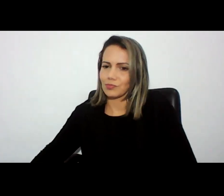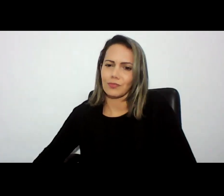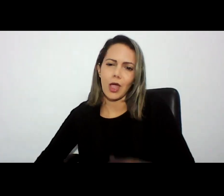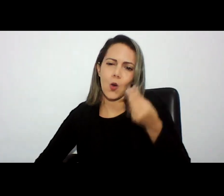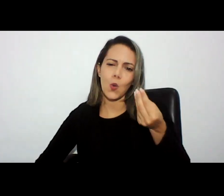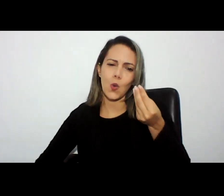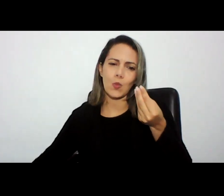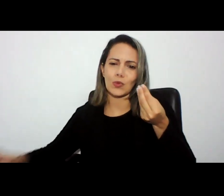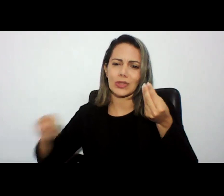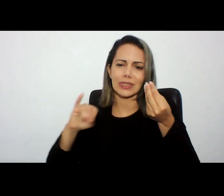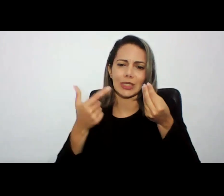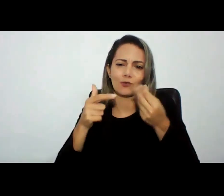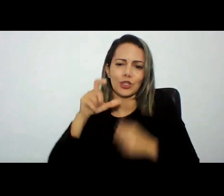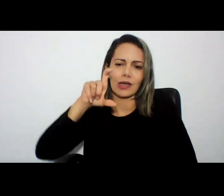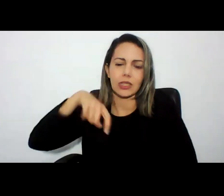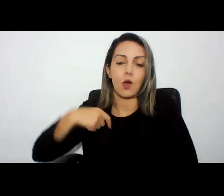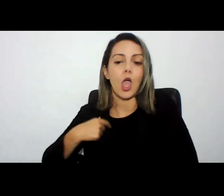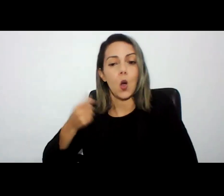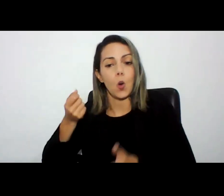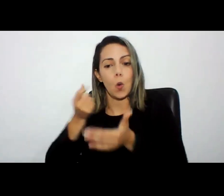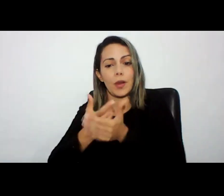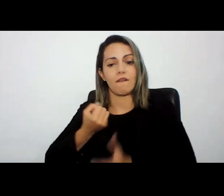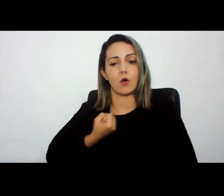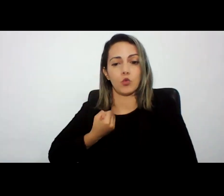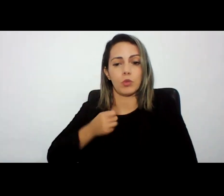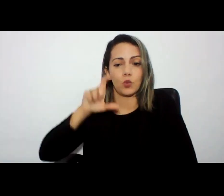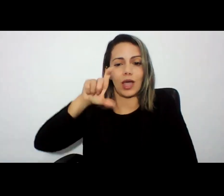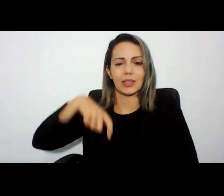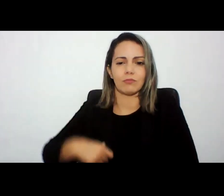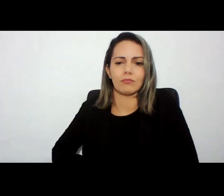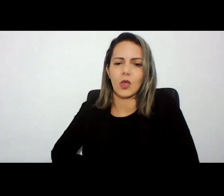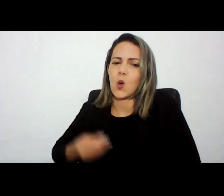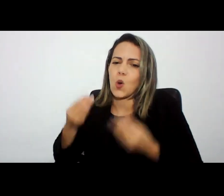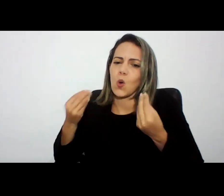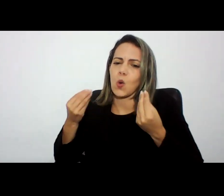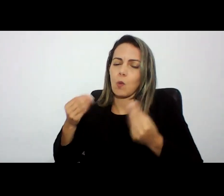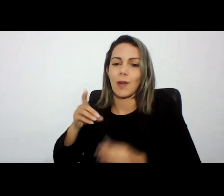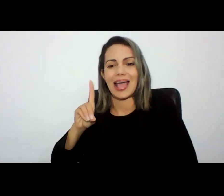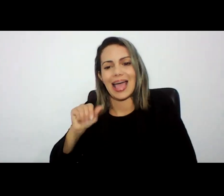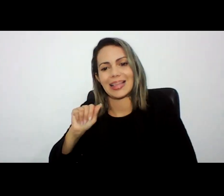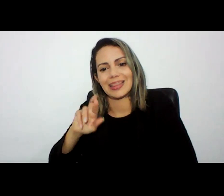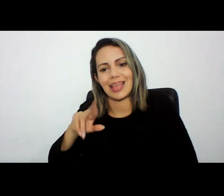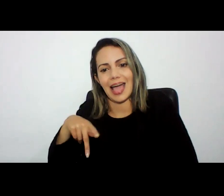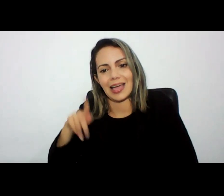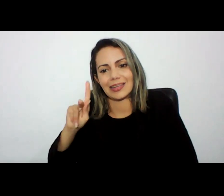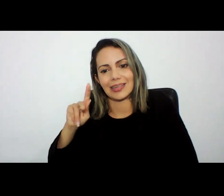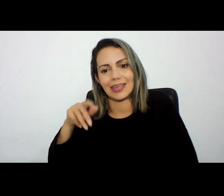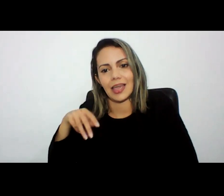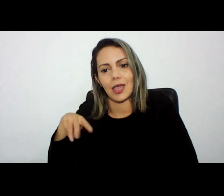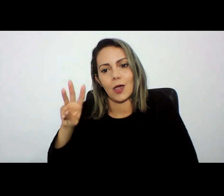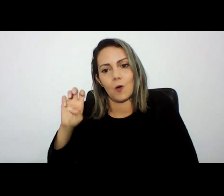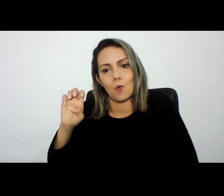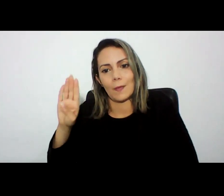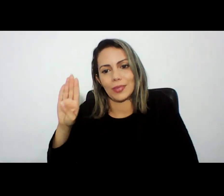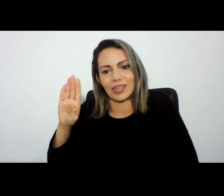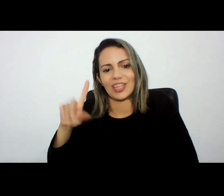ele ah eu comprava os números dos cartões falei mas como que você comprava ah na Dark Web então ele tinha lá uns fóruns de